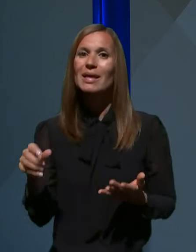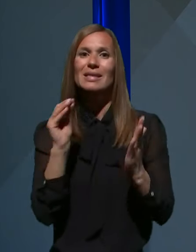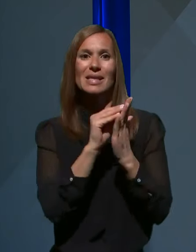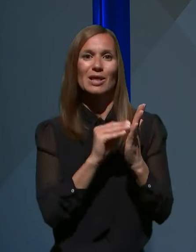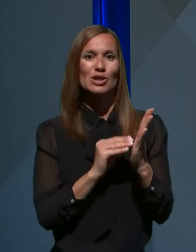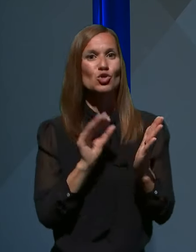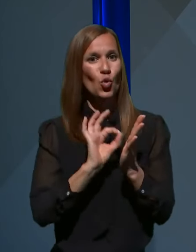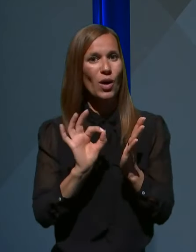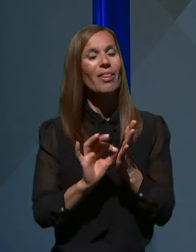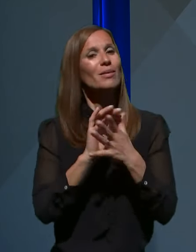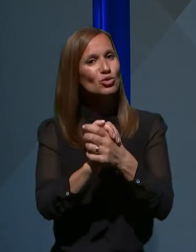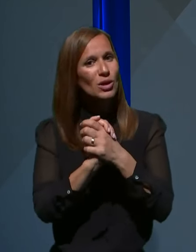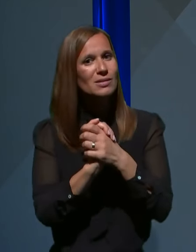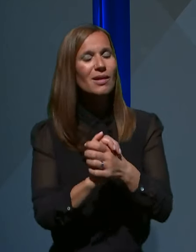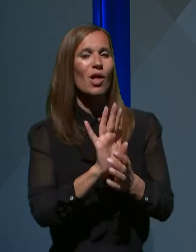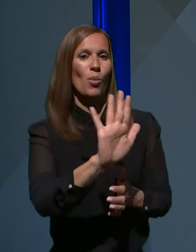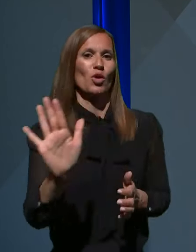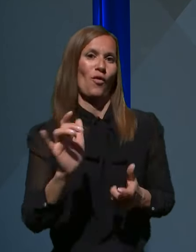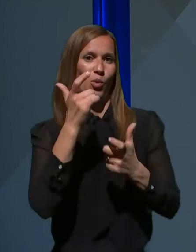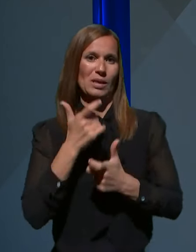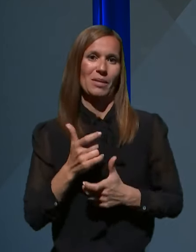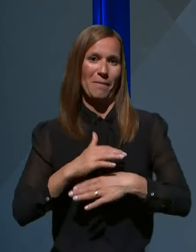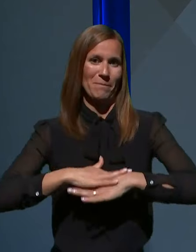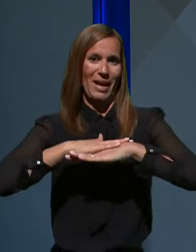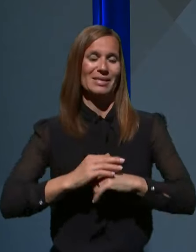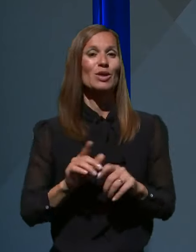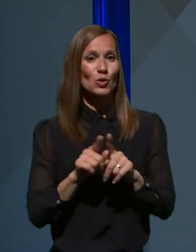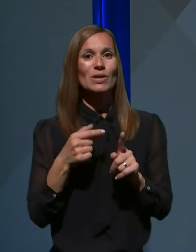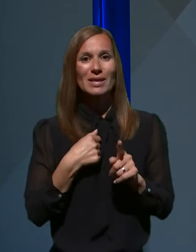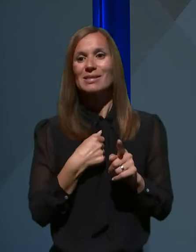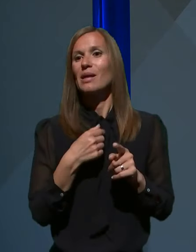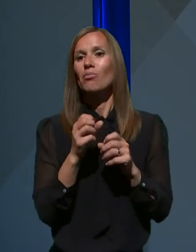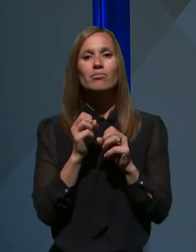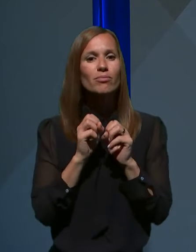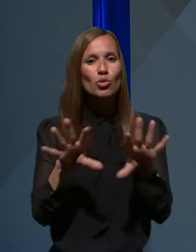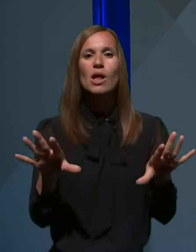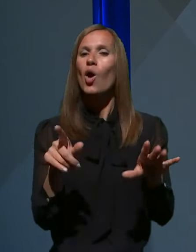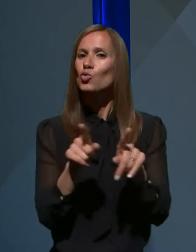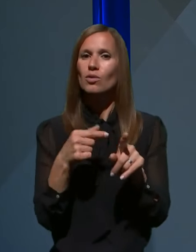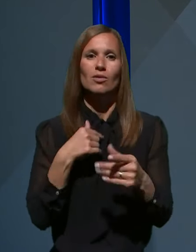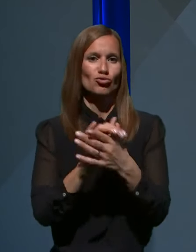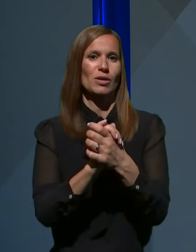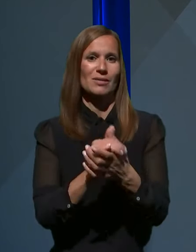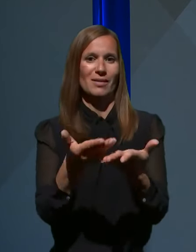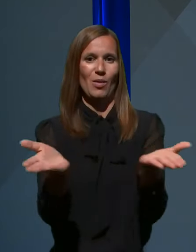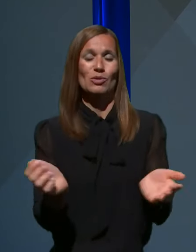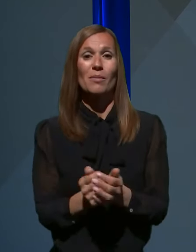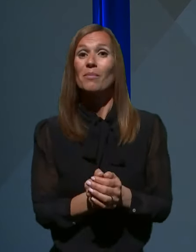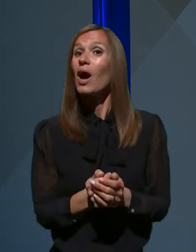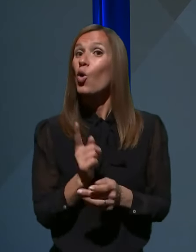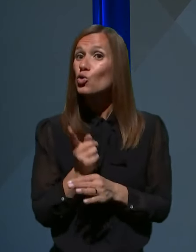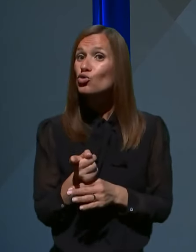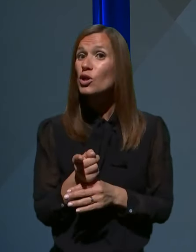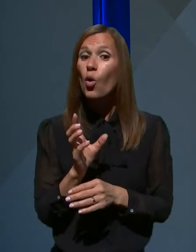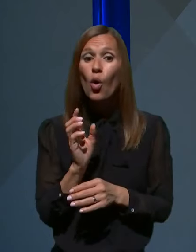čestita v njihovem vsebnem prazniku, tudi jaz sem red tvital ta tvit. Odločitev o tem, kaj pa bo omogoče